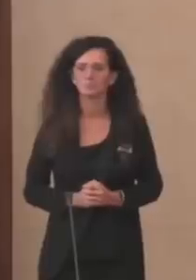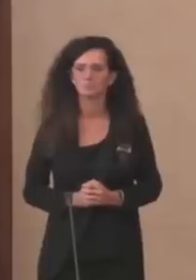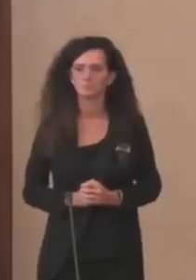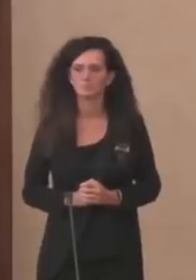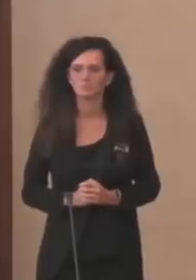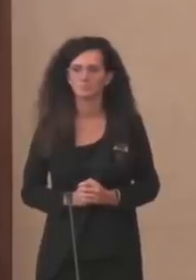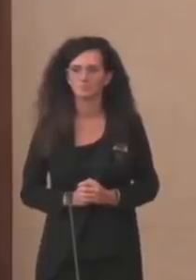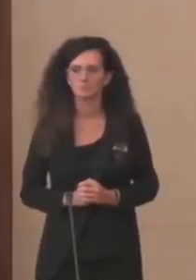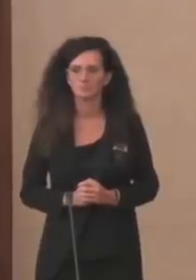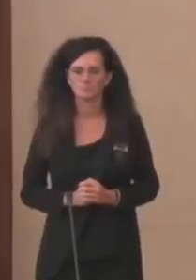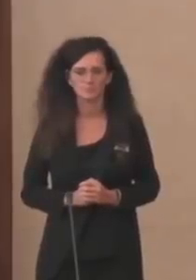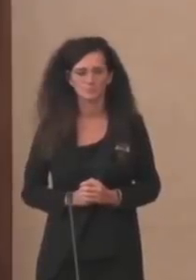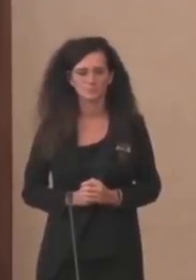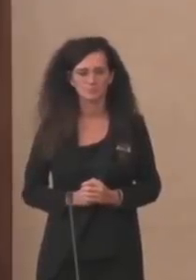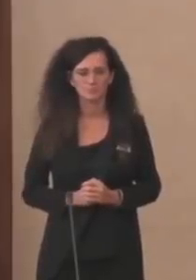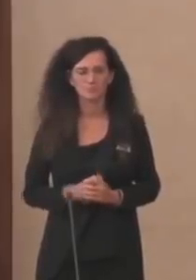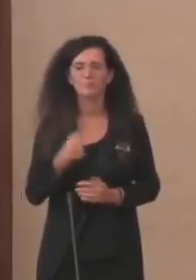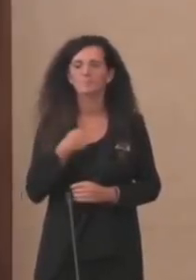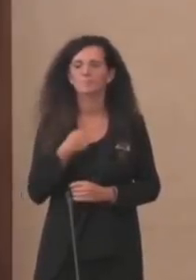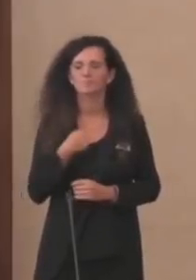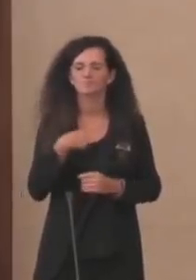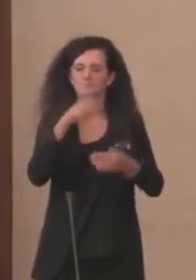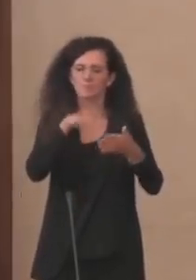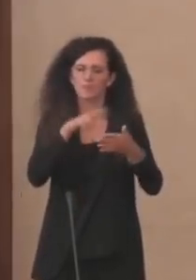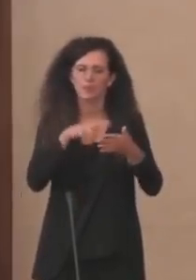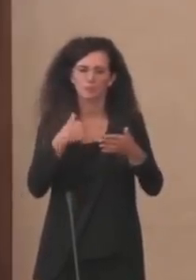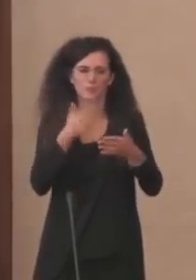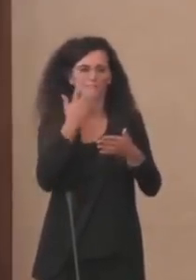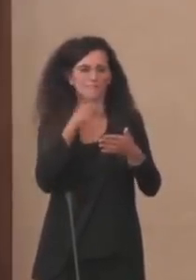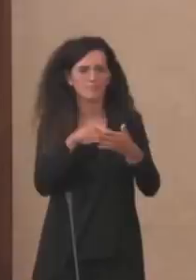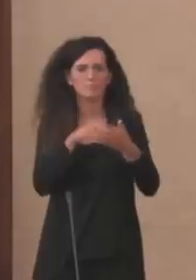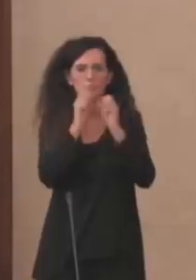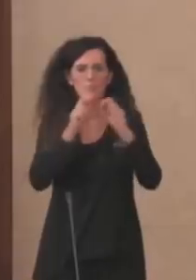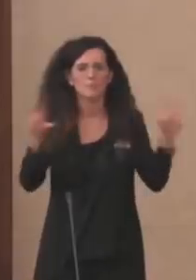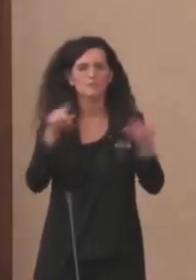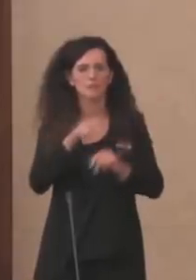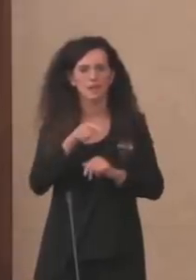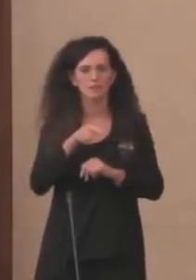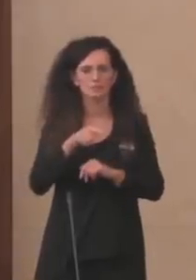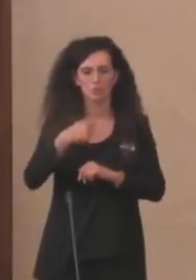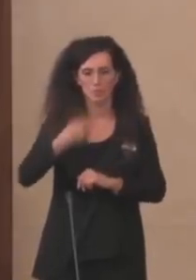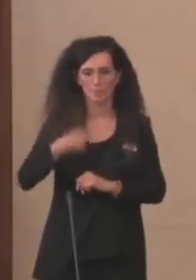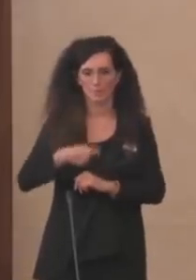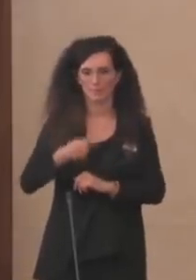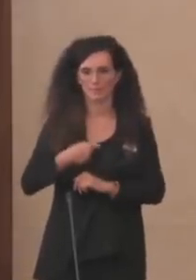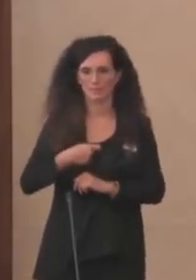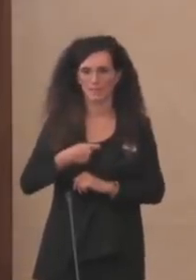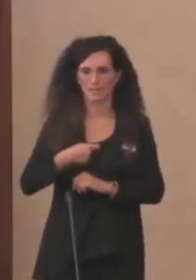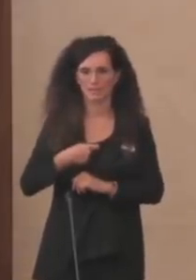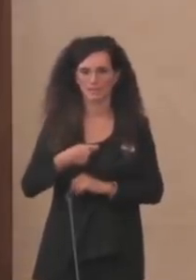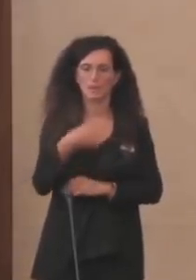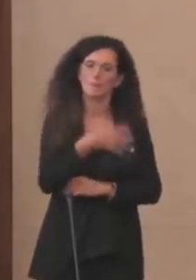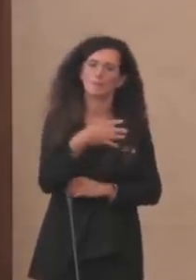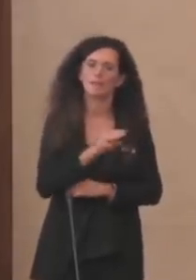Vorrei leggervi un messaggio del nostro Presidente, la Maria